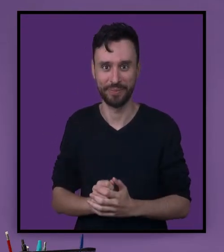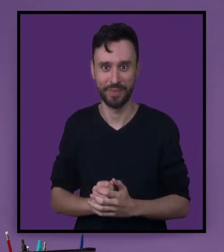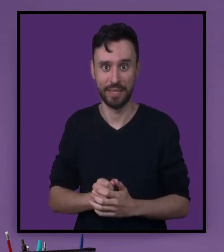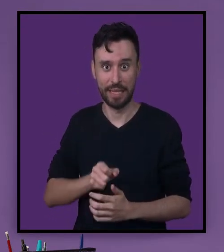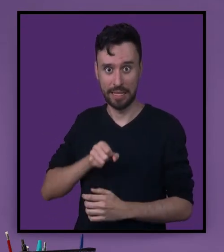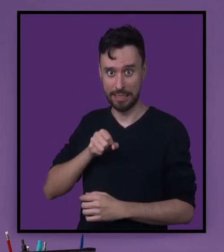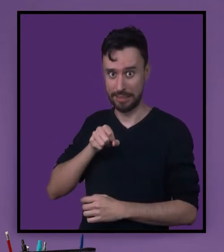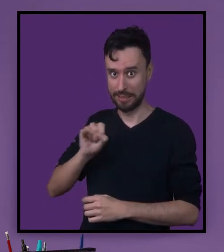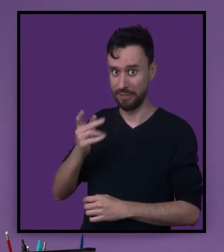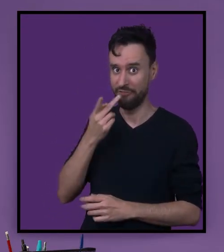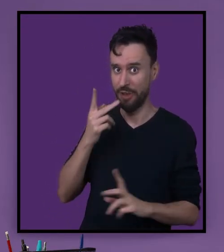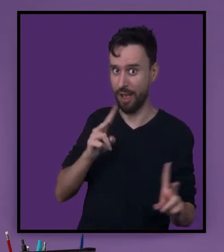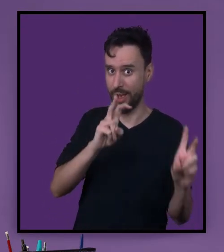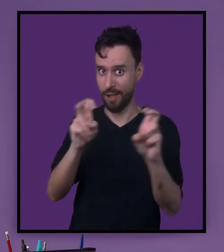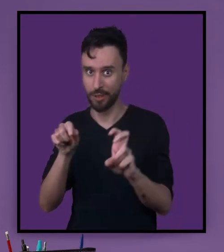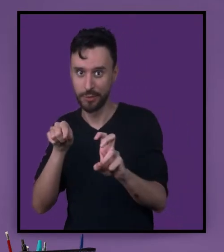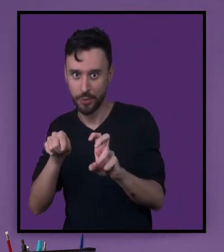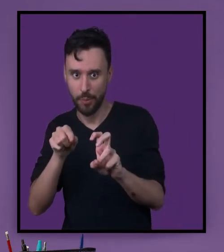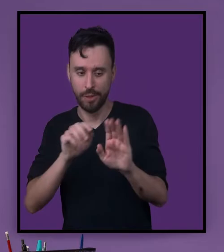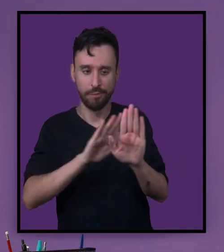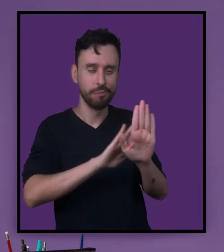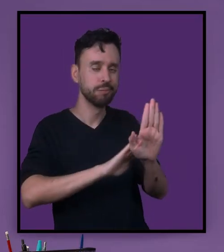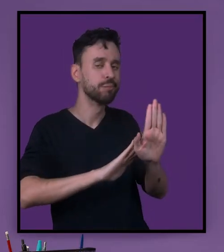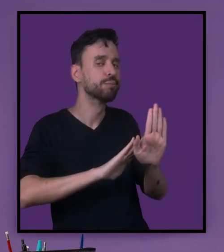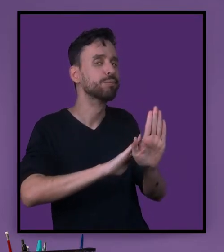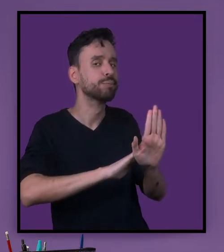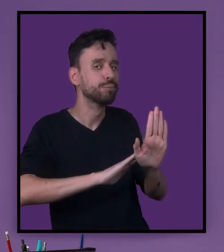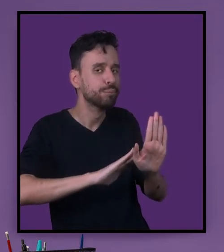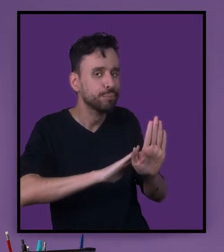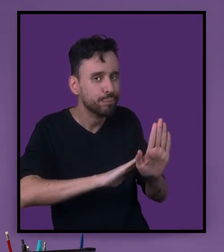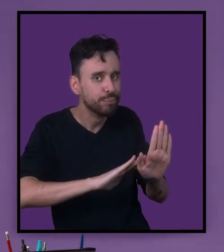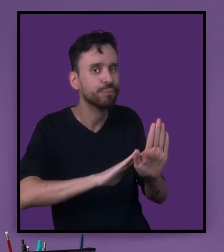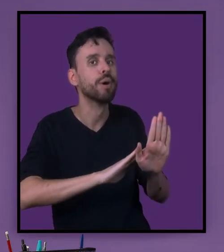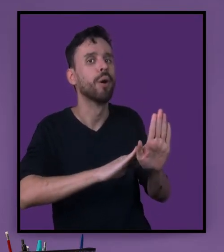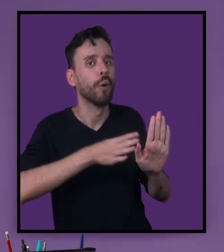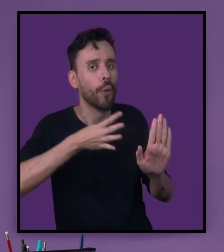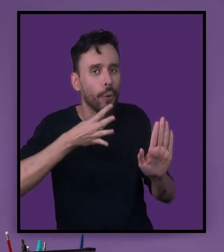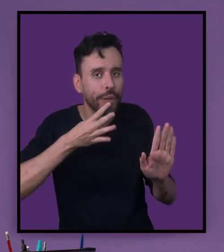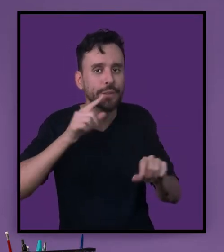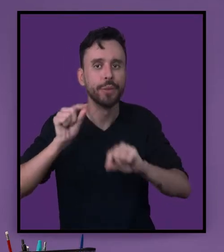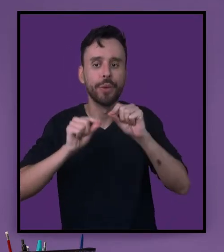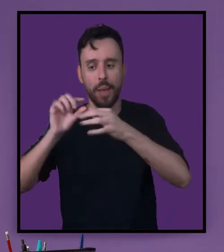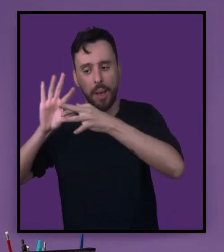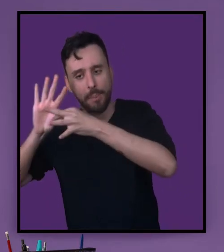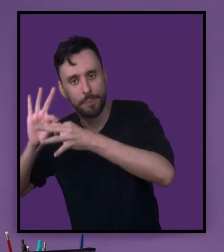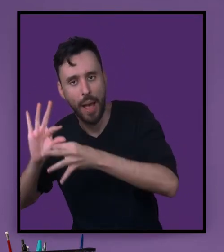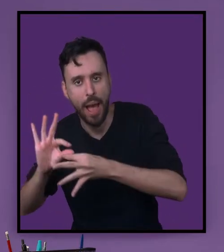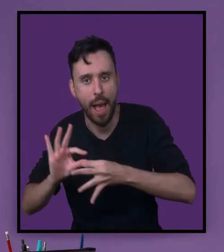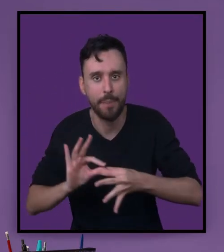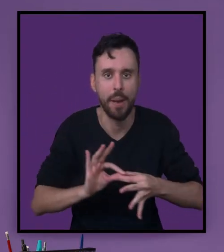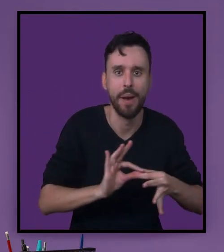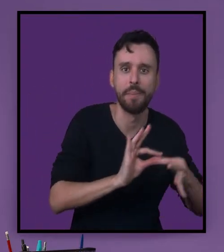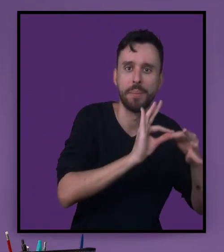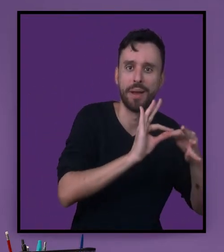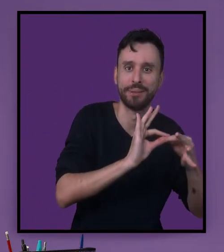E por falar nisso, ao utilizar o eufemismo precisamos conhecer alguns contextos de uso.